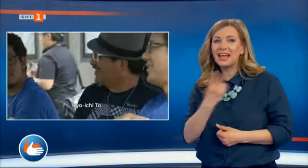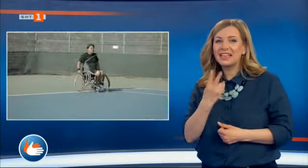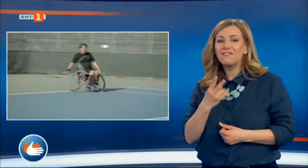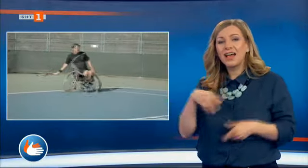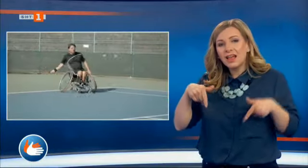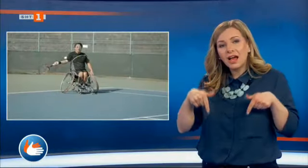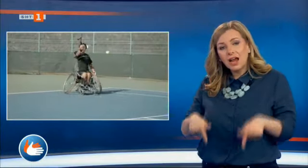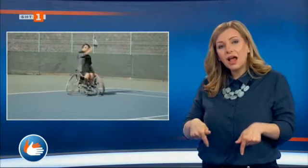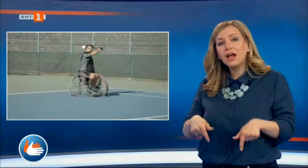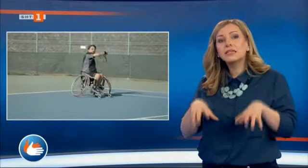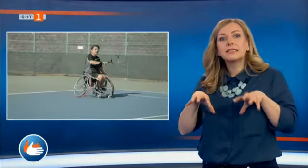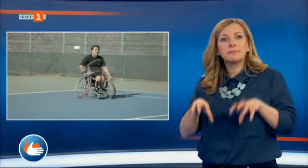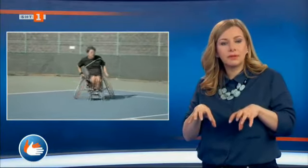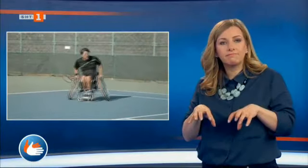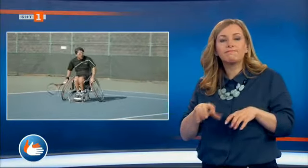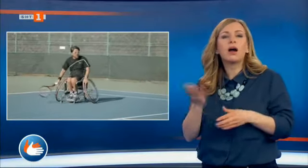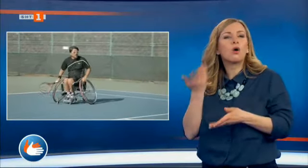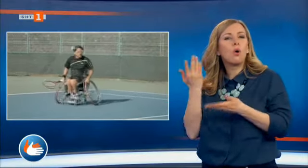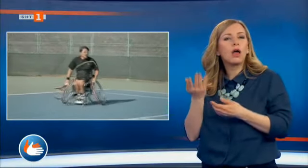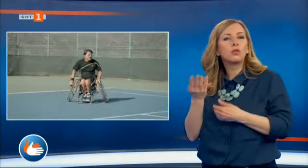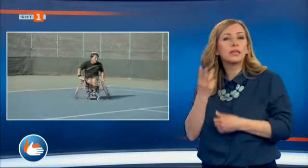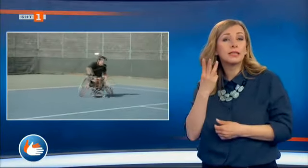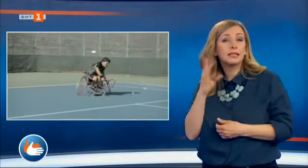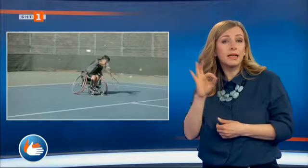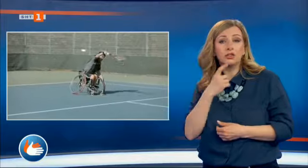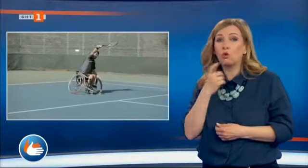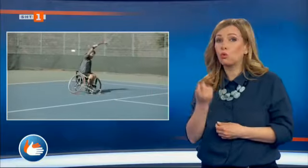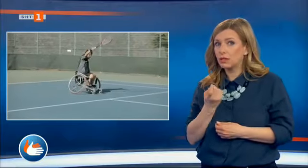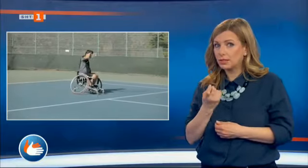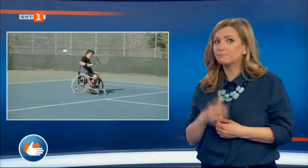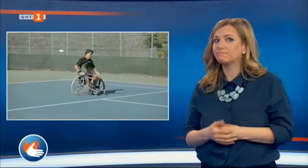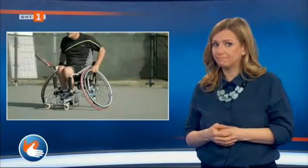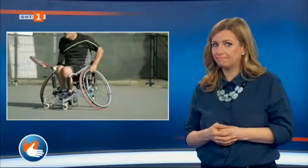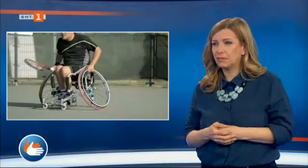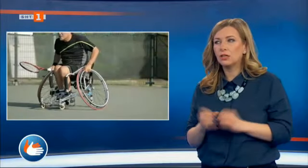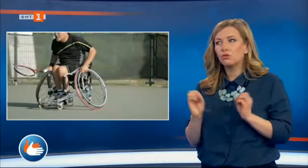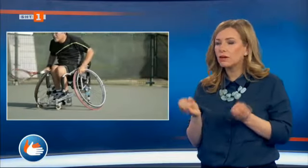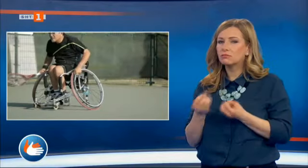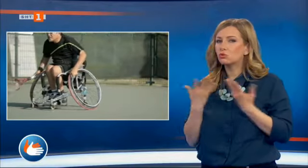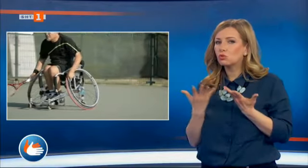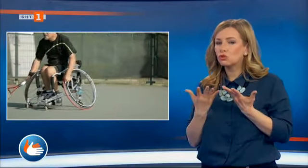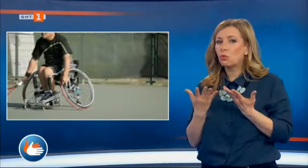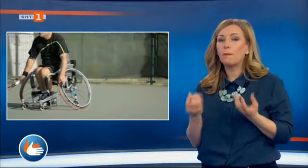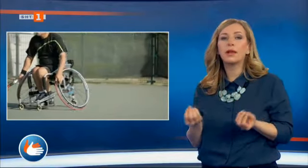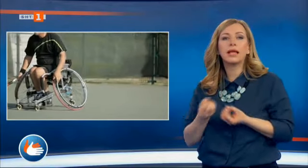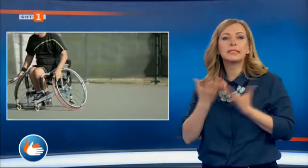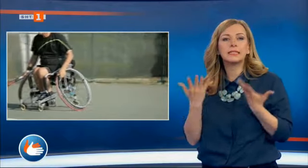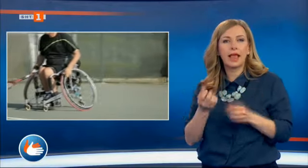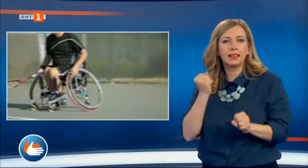Тол станали парализирани, когато бил на 30 години. Случило се при инцидент на работното му място,